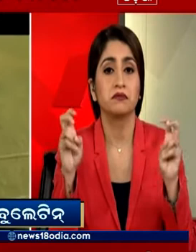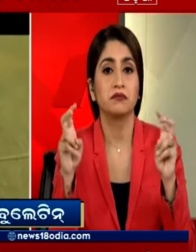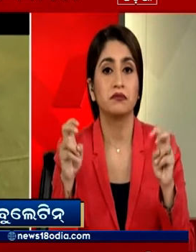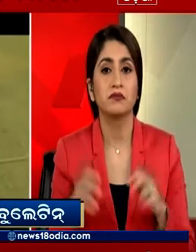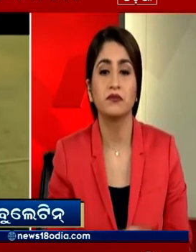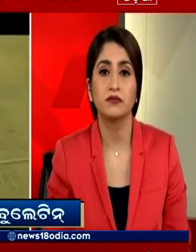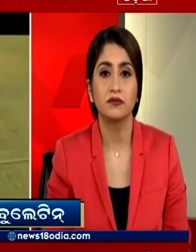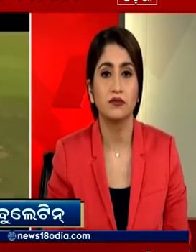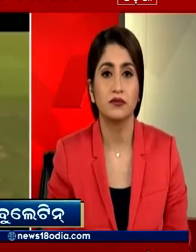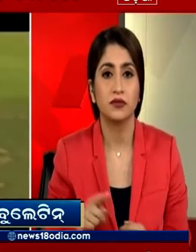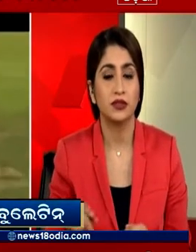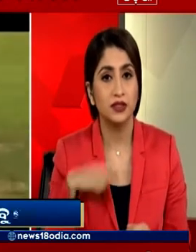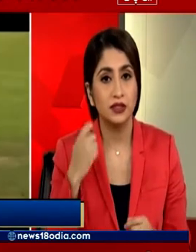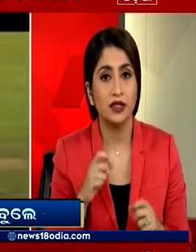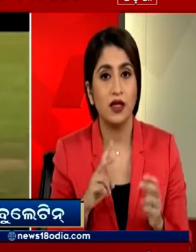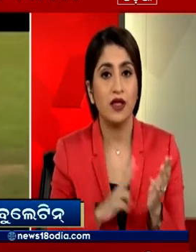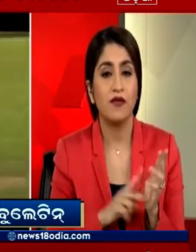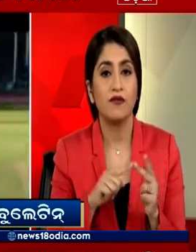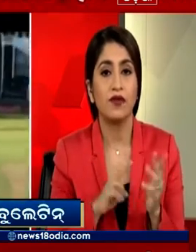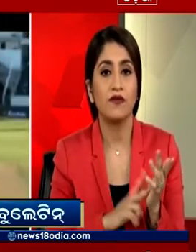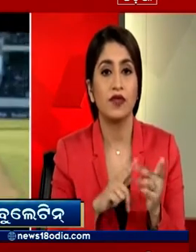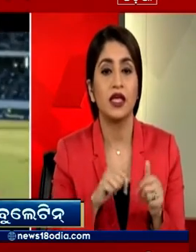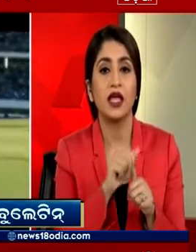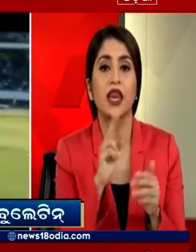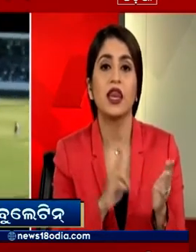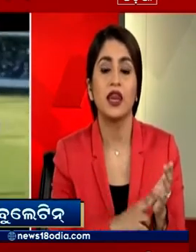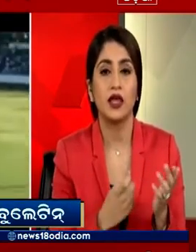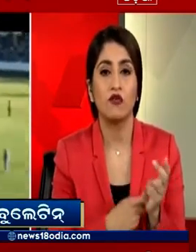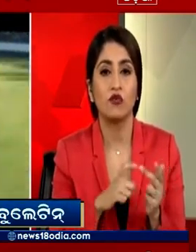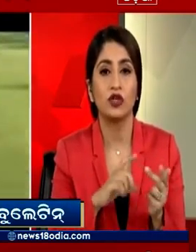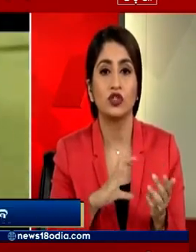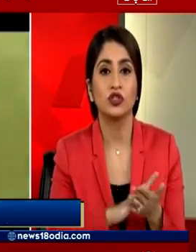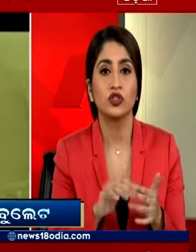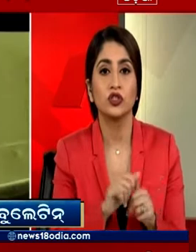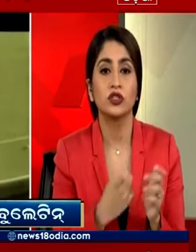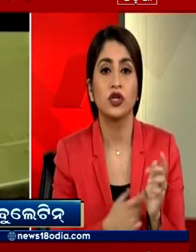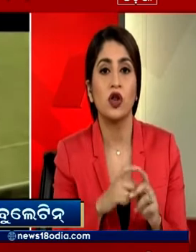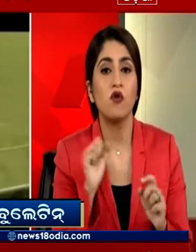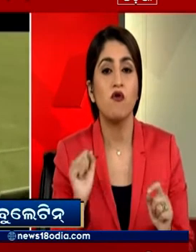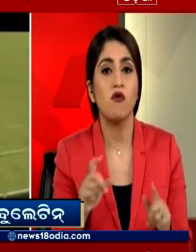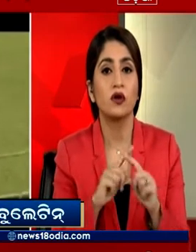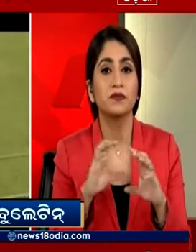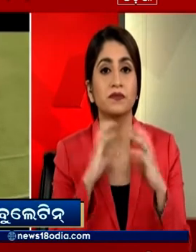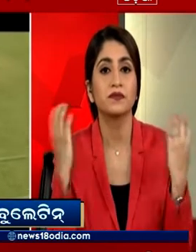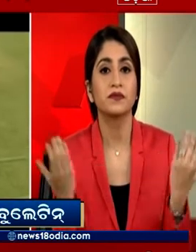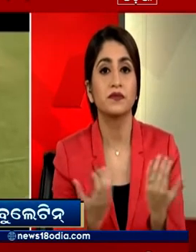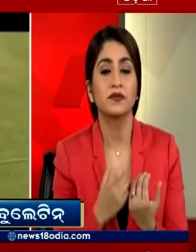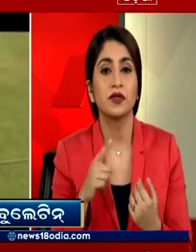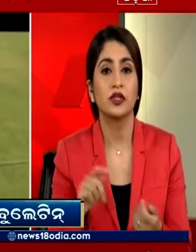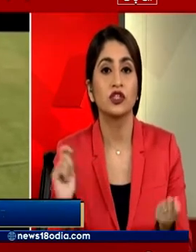सर्विवियन रिचर्ट स्टेडियम में खेले गए इस मैच में स्टेफनी टेलर ने अपना शतक पूरा करने के लिए छक्ता मारने की